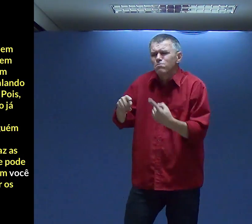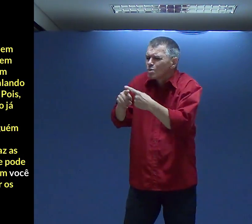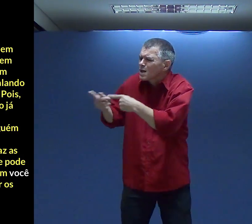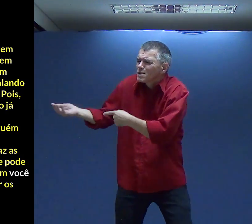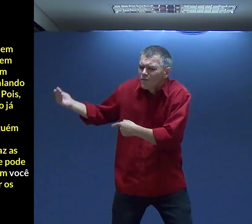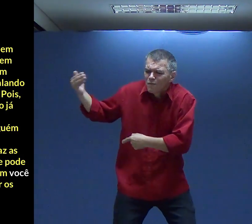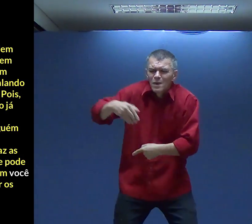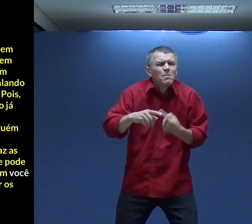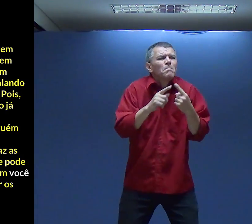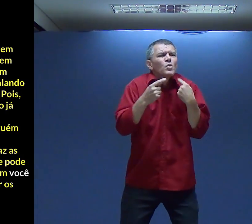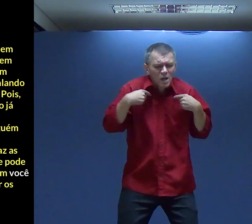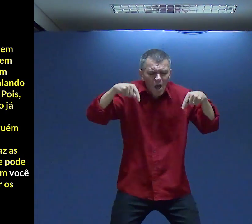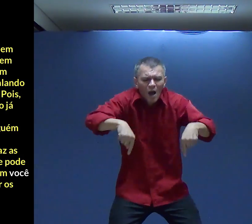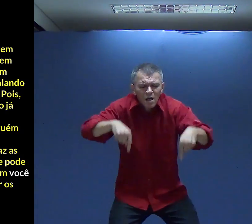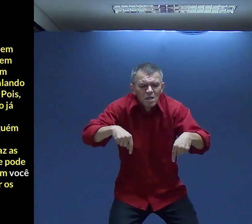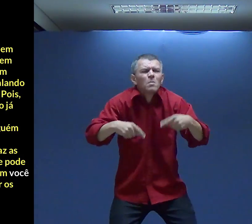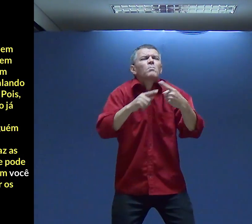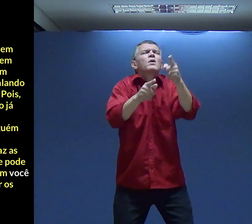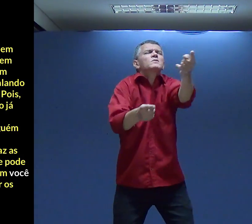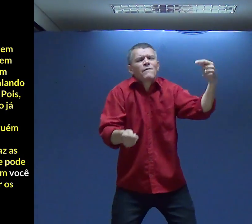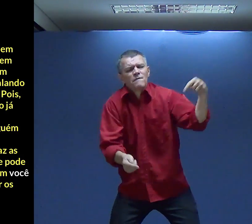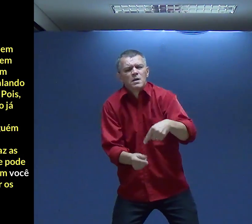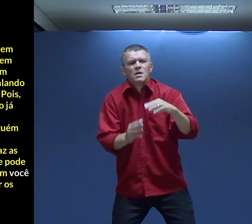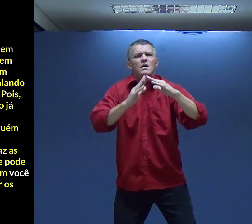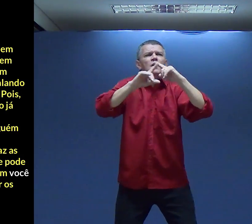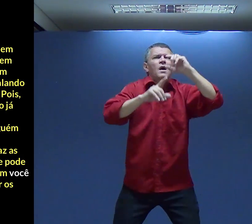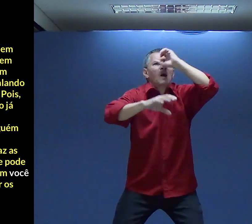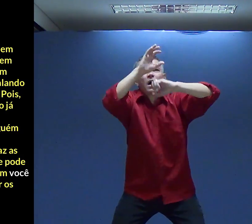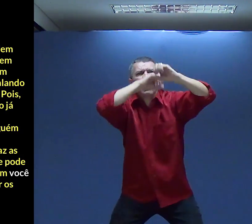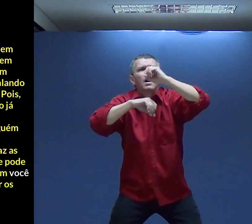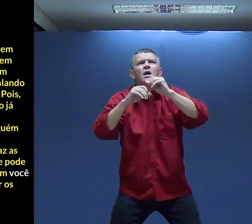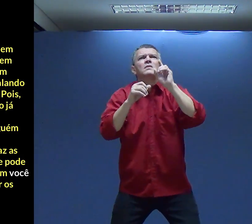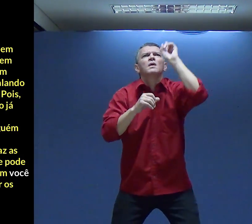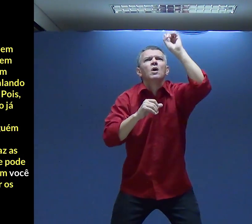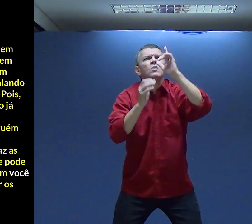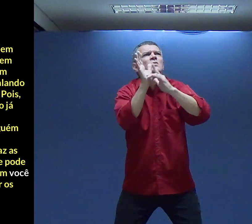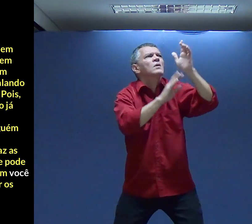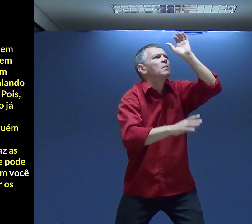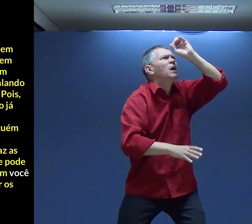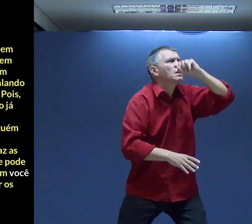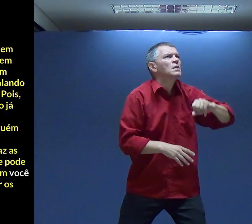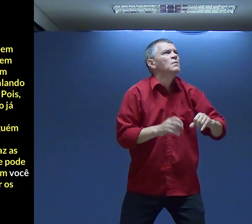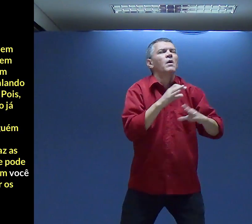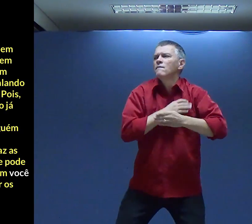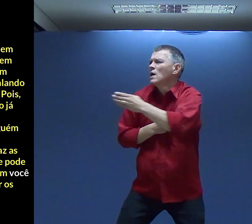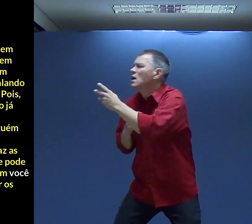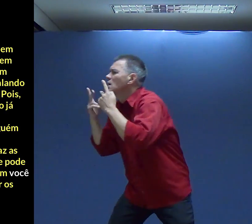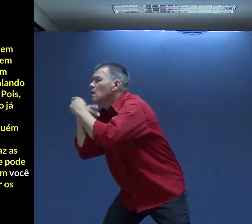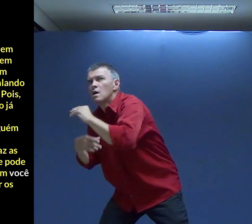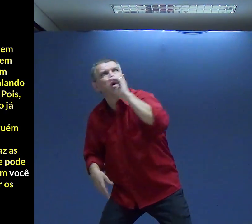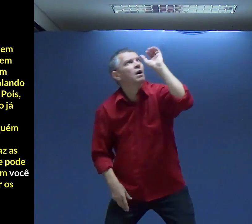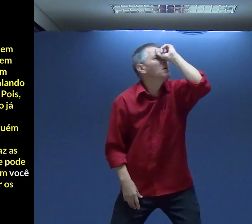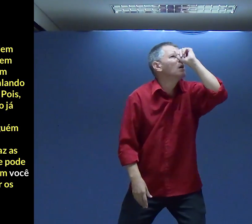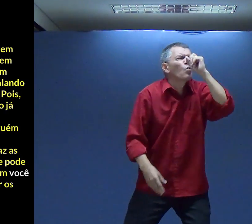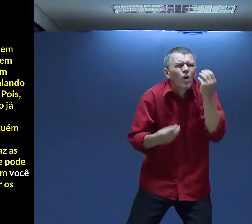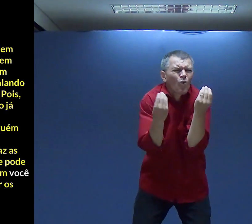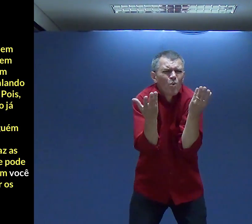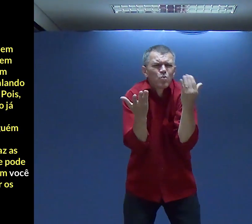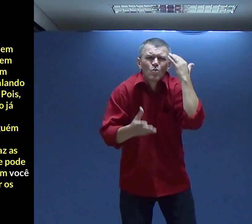Que não é possível Uma pessoa Que veio aqui Aprender A palavra de Deus Aprender A Deus Entender